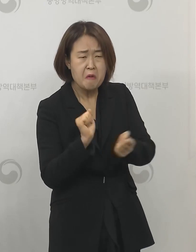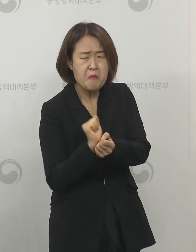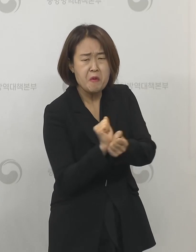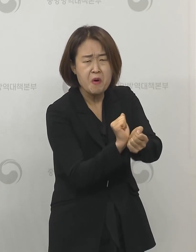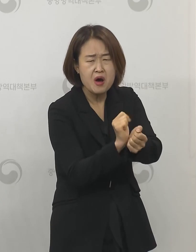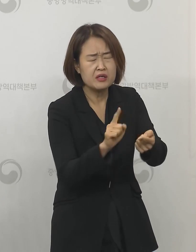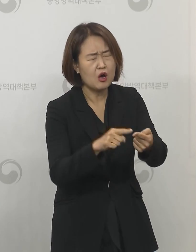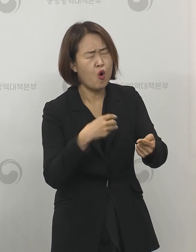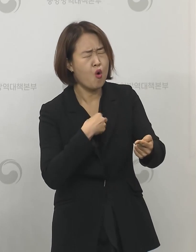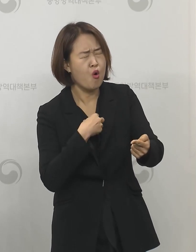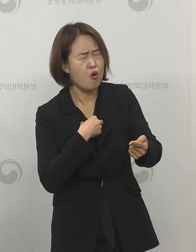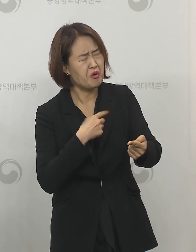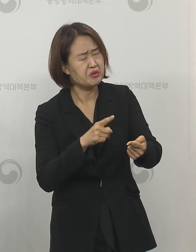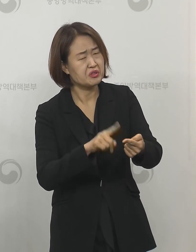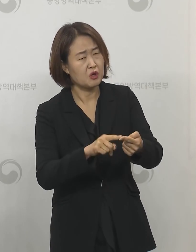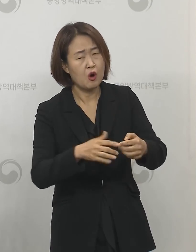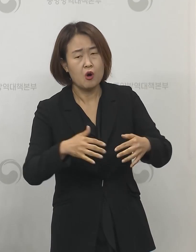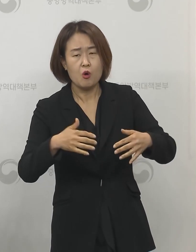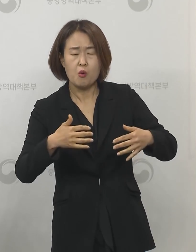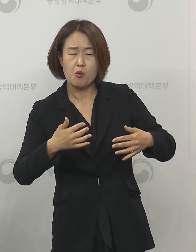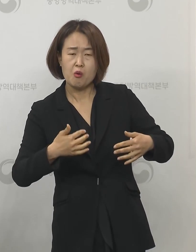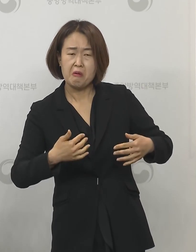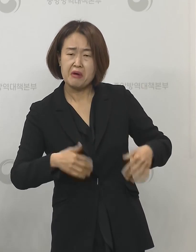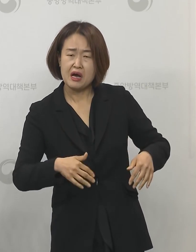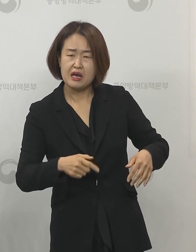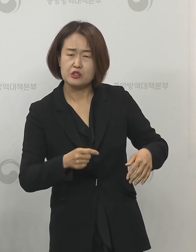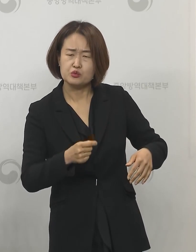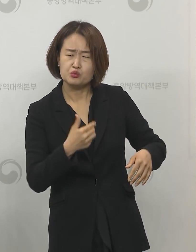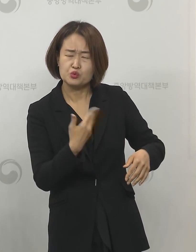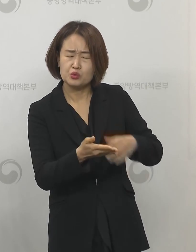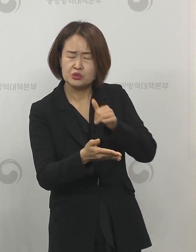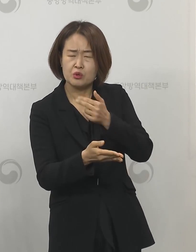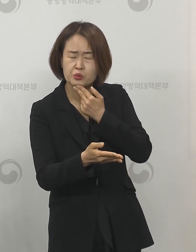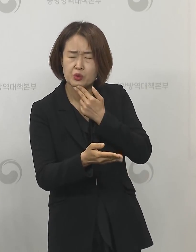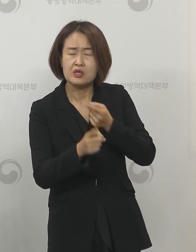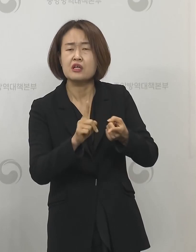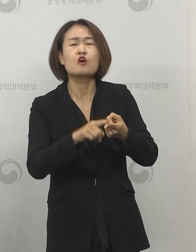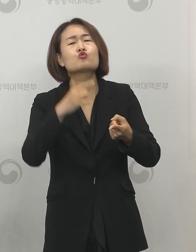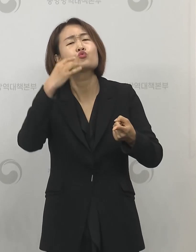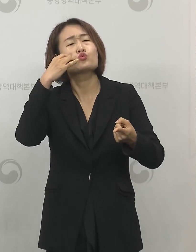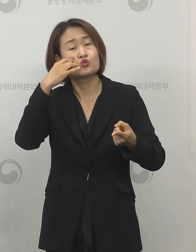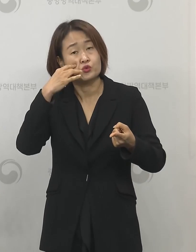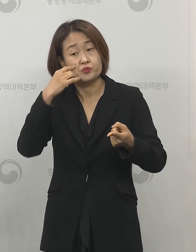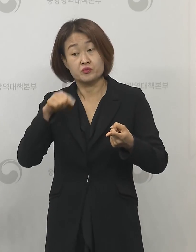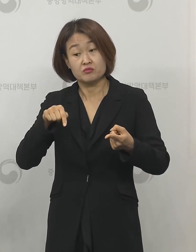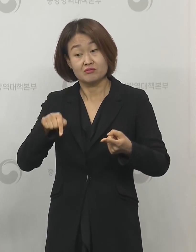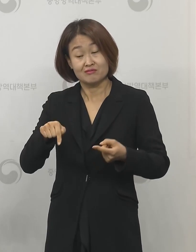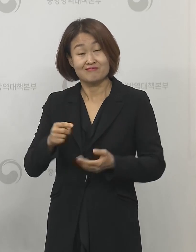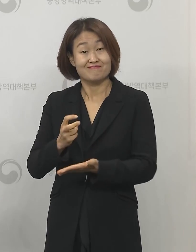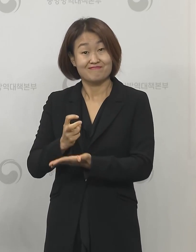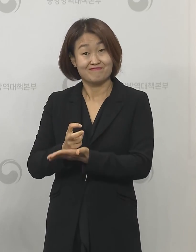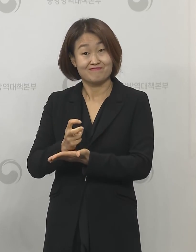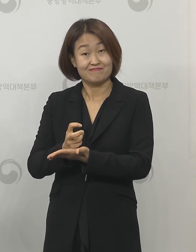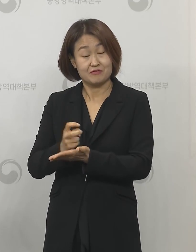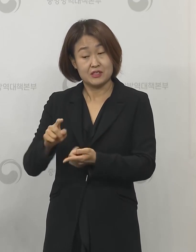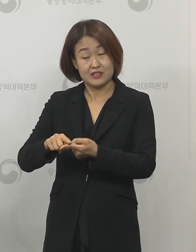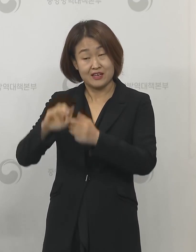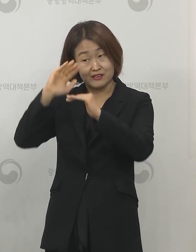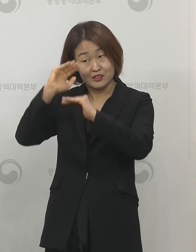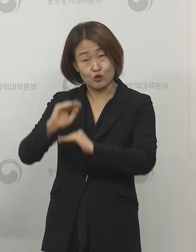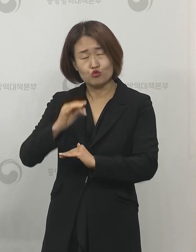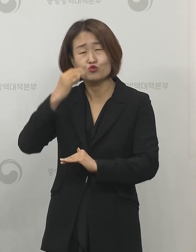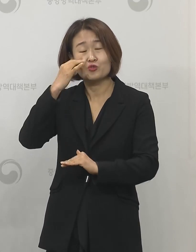업종에 대해서는 완화 조치를 두고 이견이 있는데 이에 대한 보건 당국의 방침에 대해서 설명을 부탁한다는